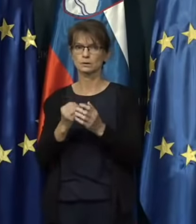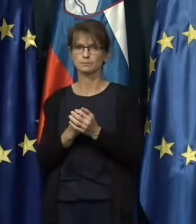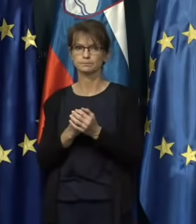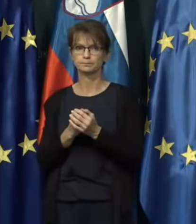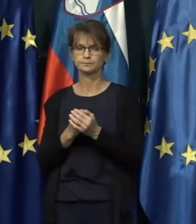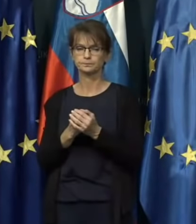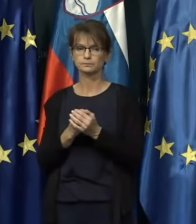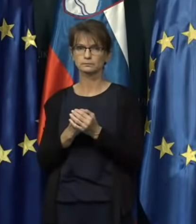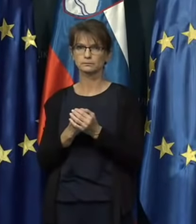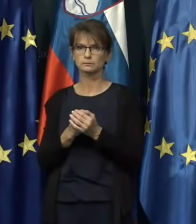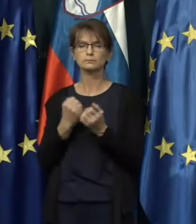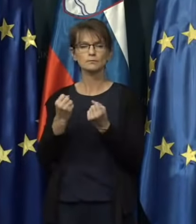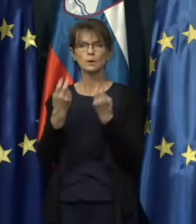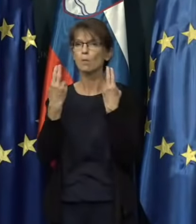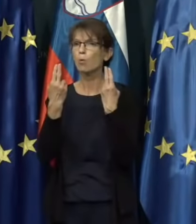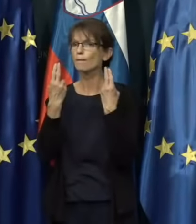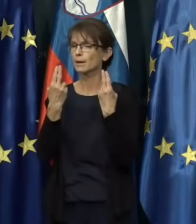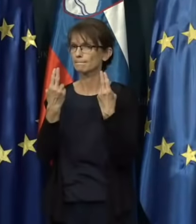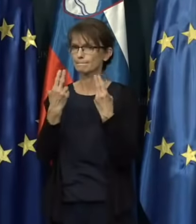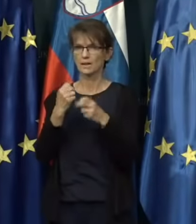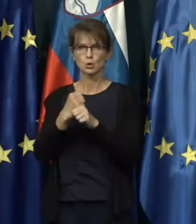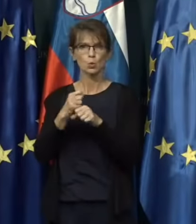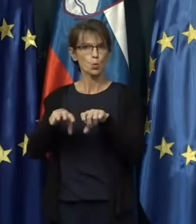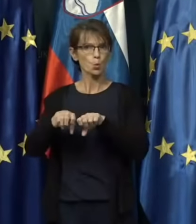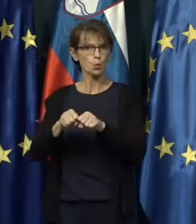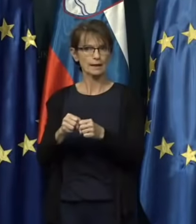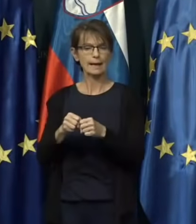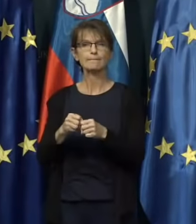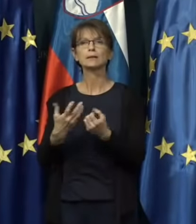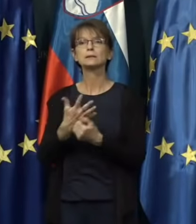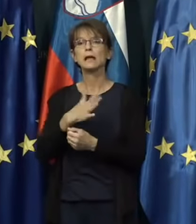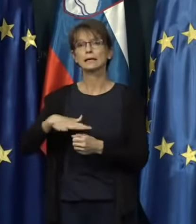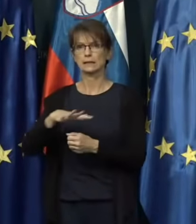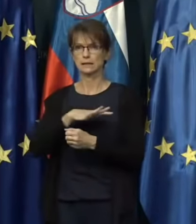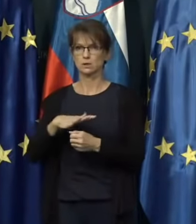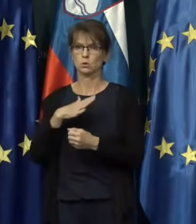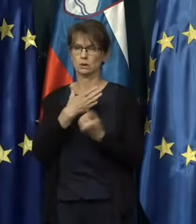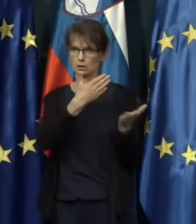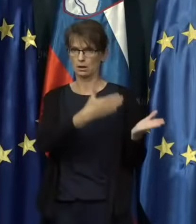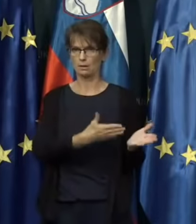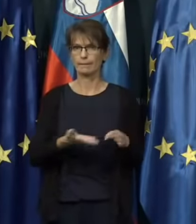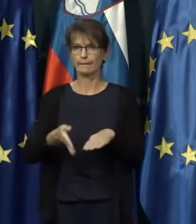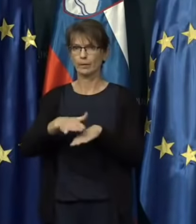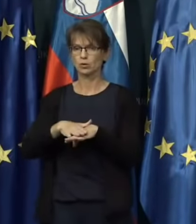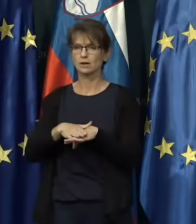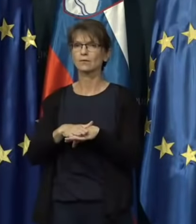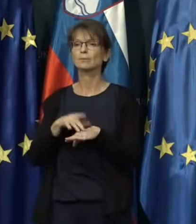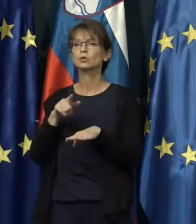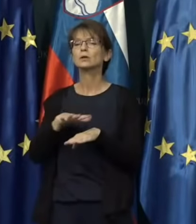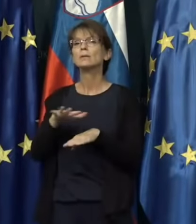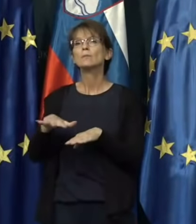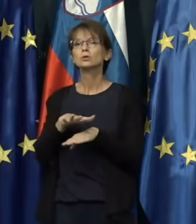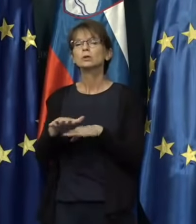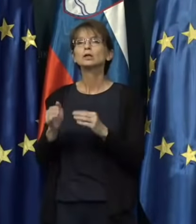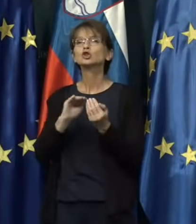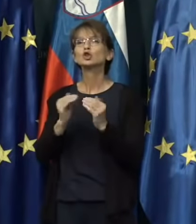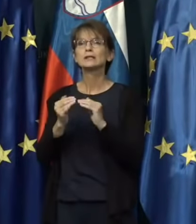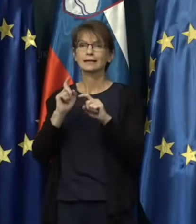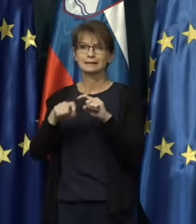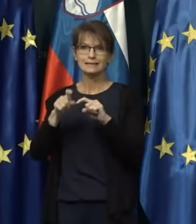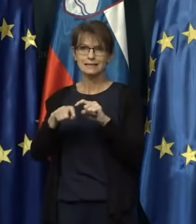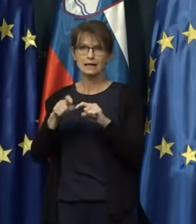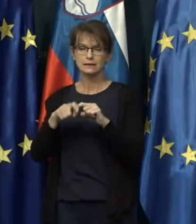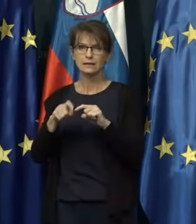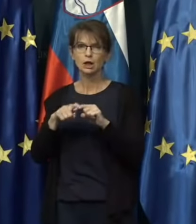Četrti zelo pomemben ukrep, predvsem za resor, ki ga pokrivam za področje socialnih zadev, je